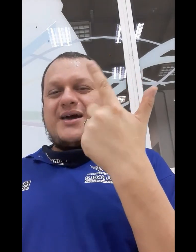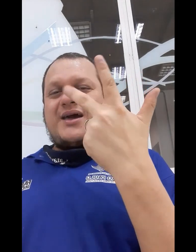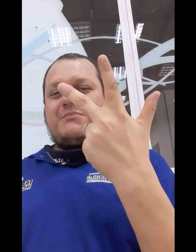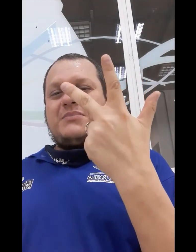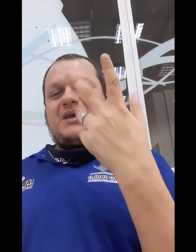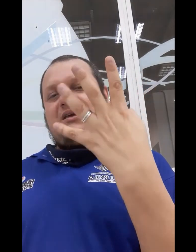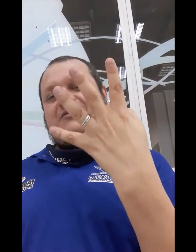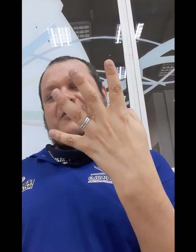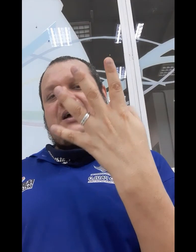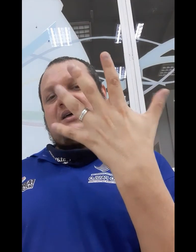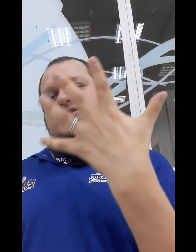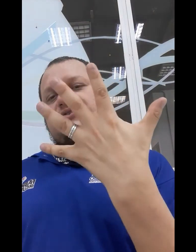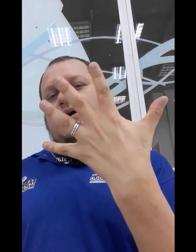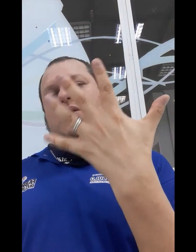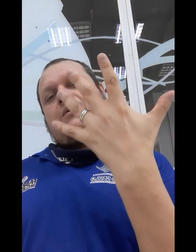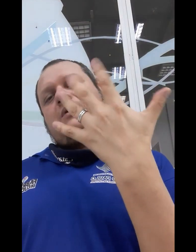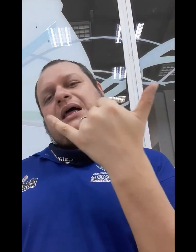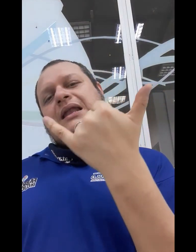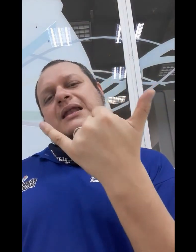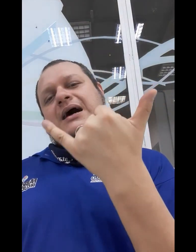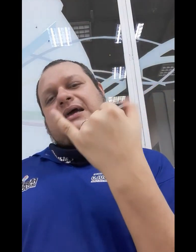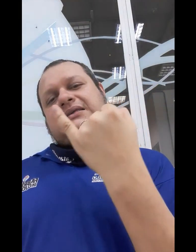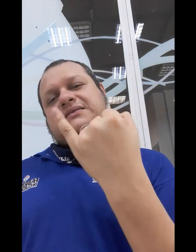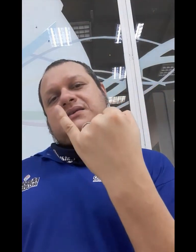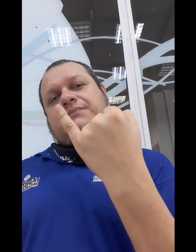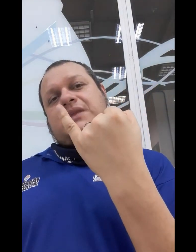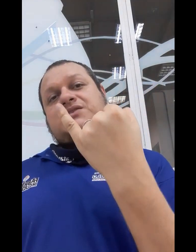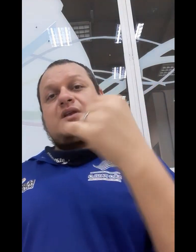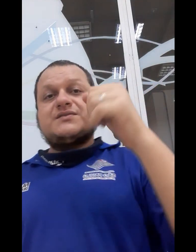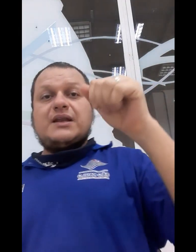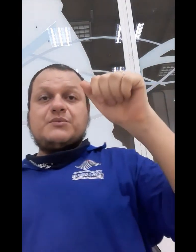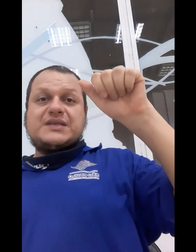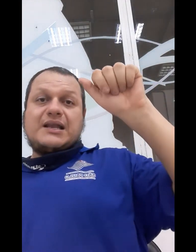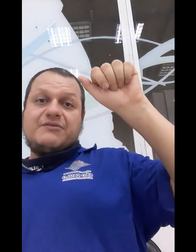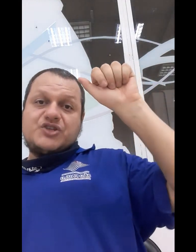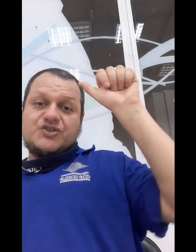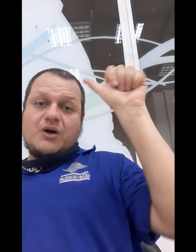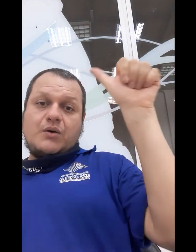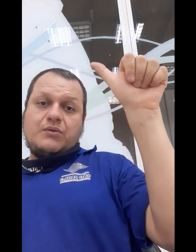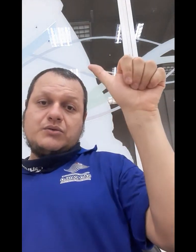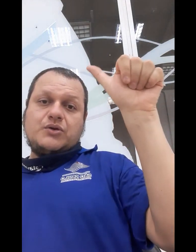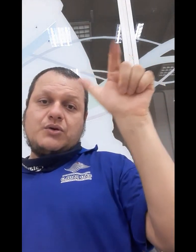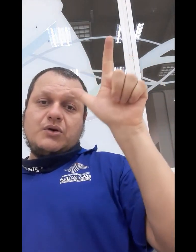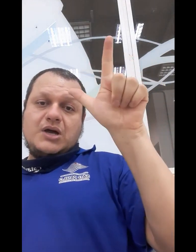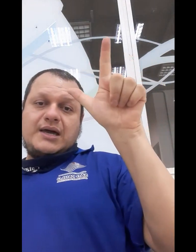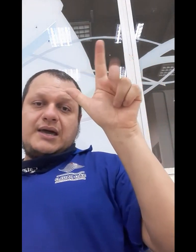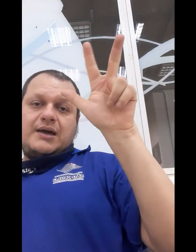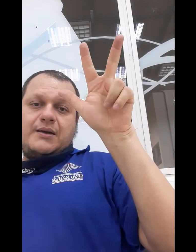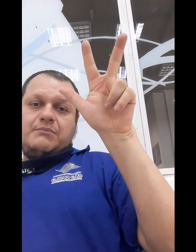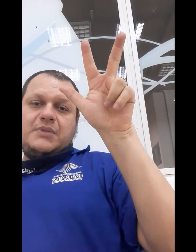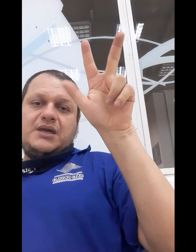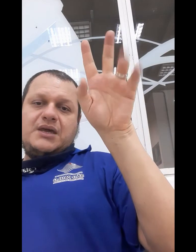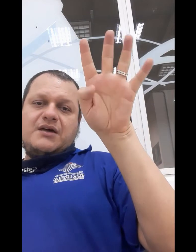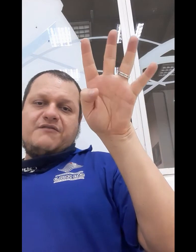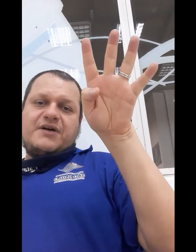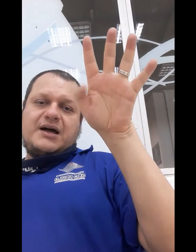ré, mi, fa, sol, la e si. E se nós falamos em clave de sol, do, ré, mi, fa,